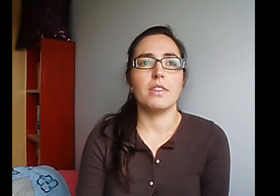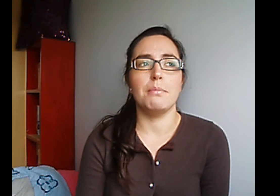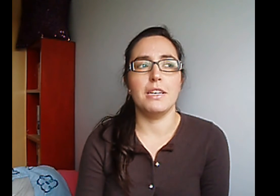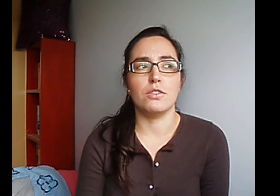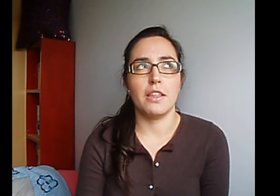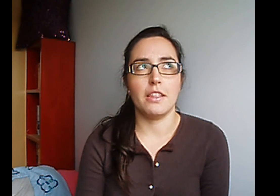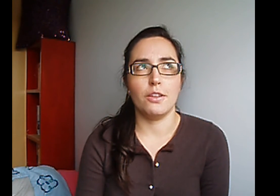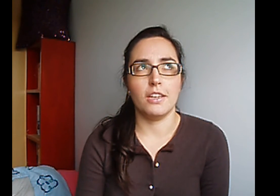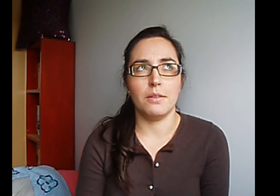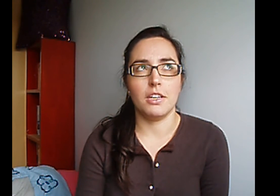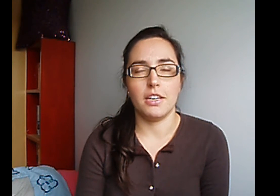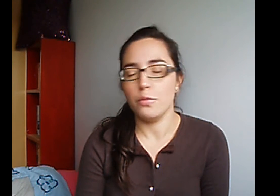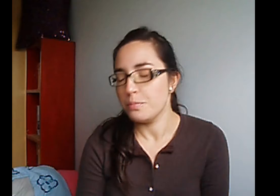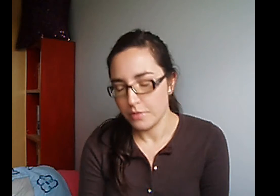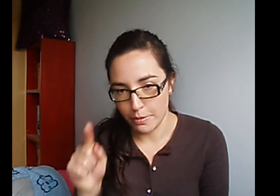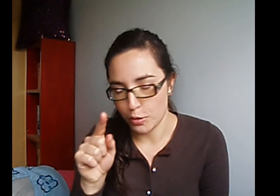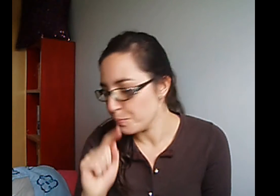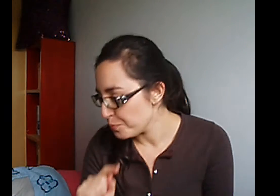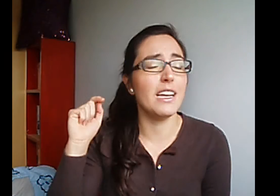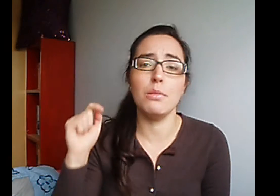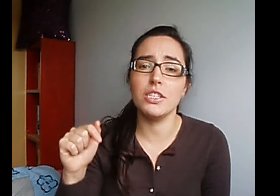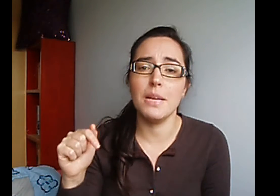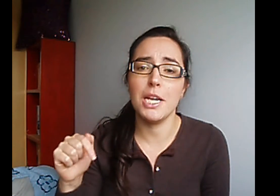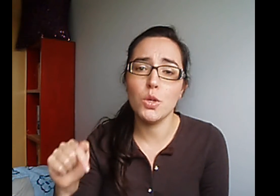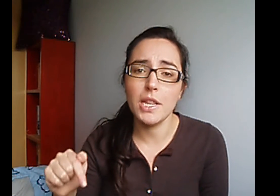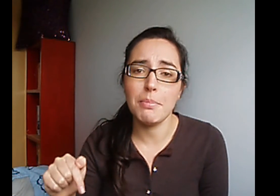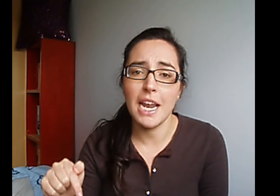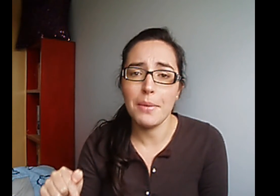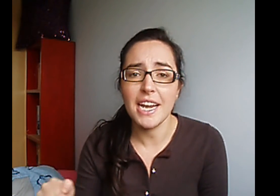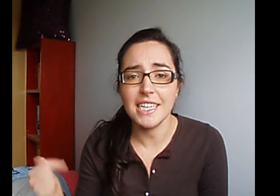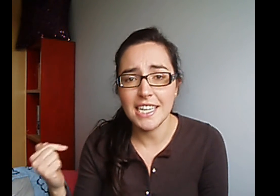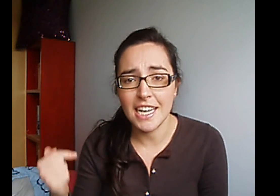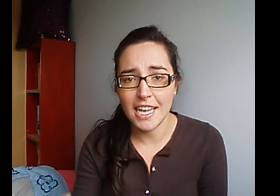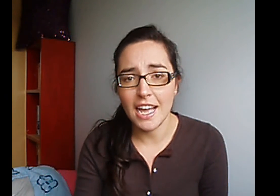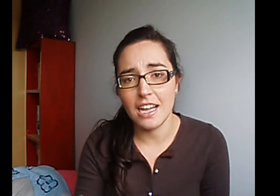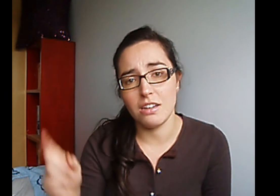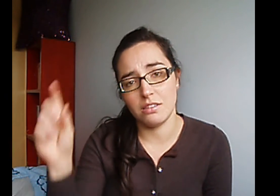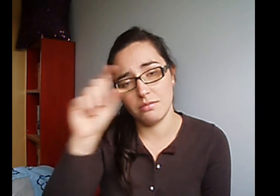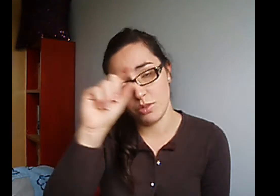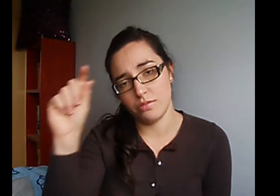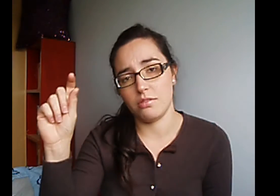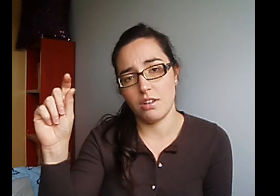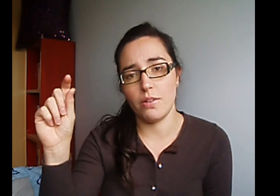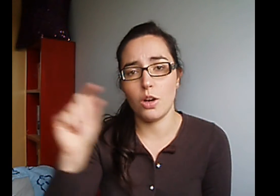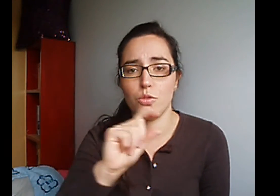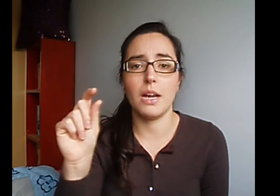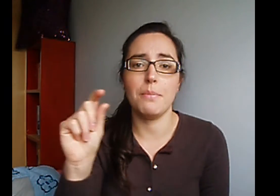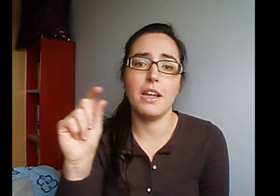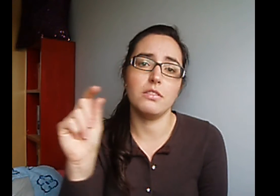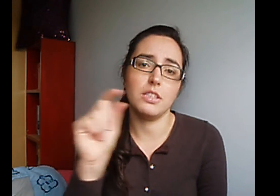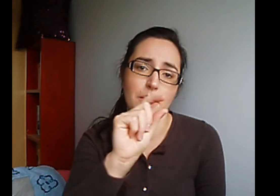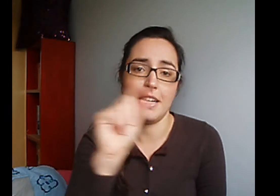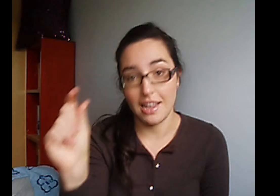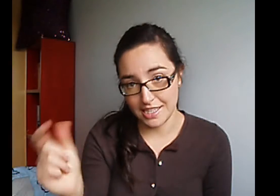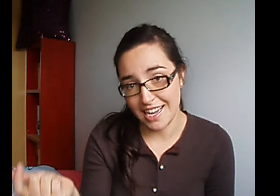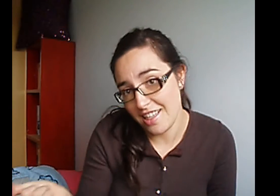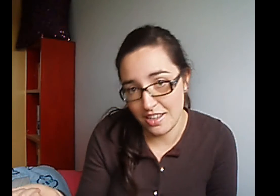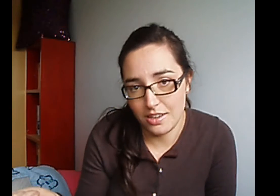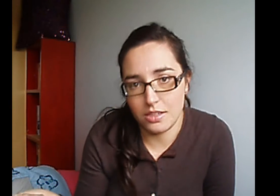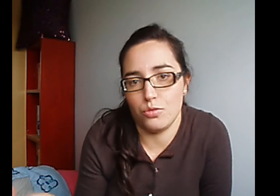Menos a Incendio de Nevia, creo No, creo El blog se llama Nube de Palabras Y ella, bueno, ahora como se ha cambiado Se llama Sara, que es su